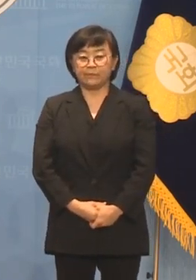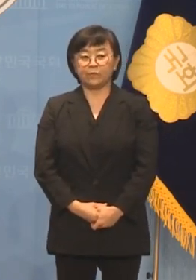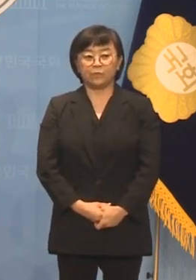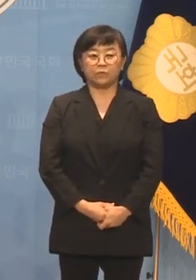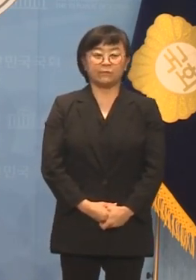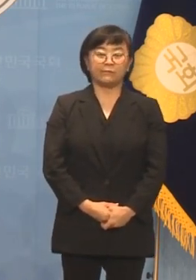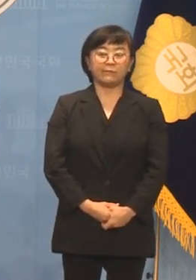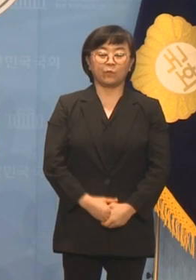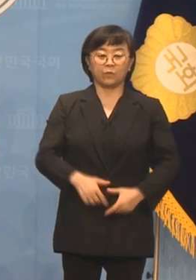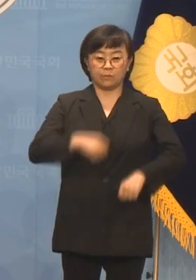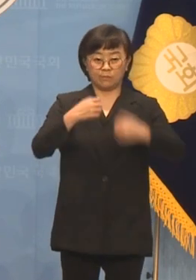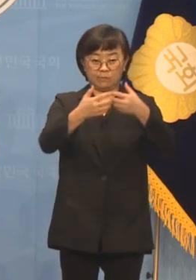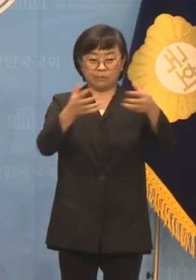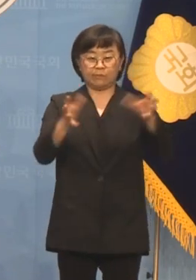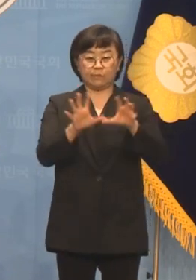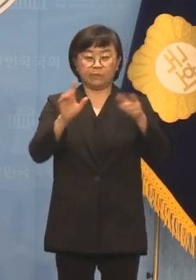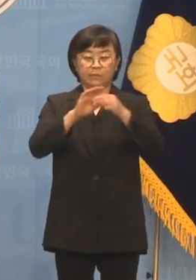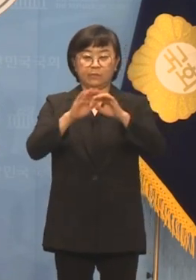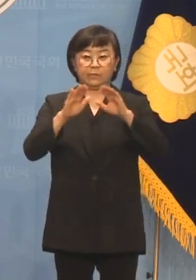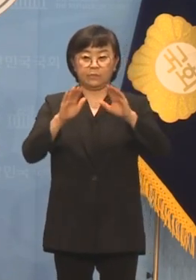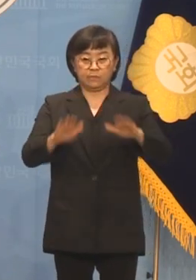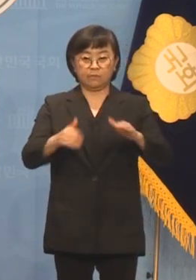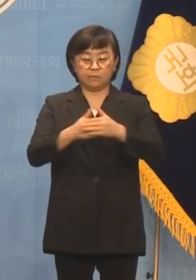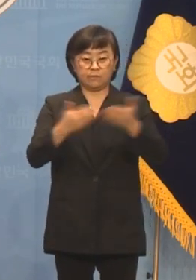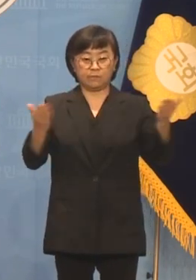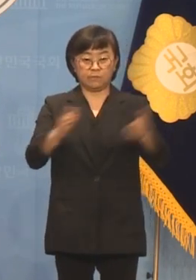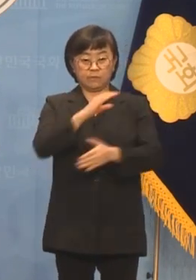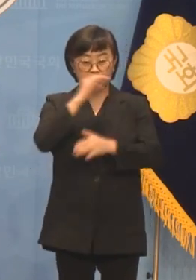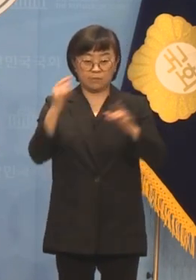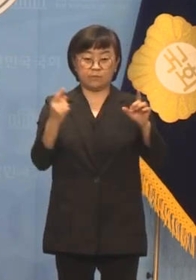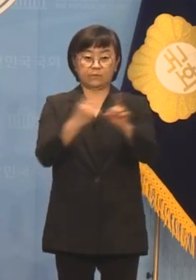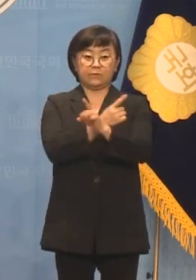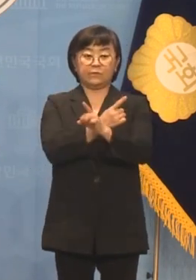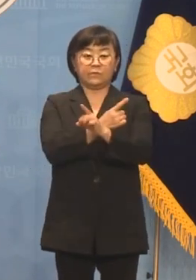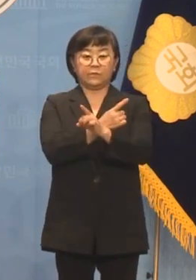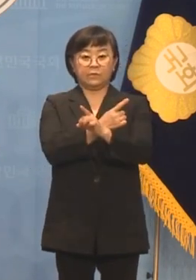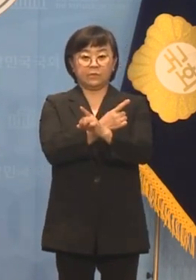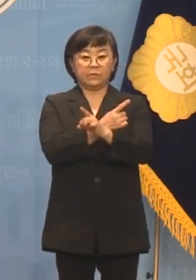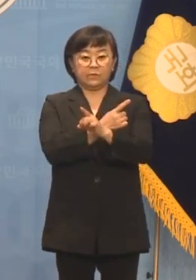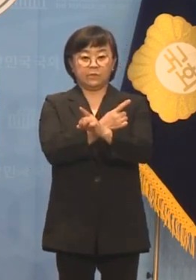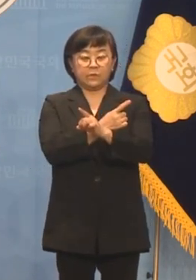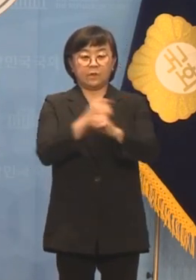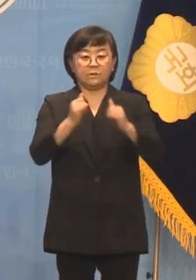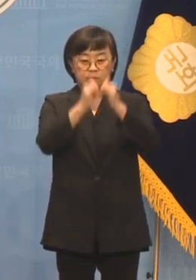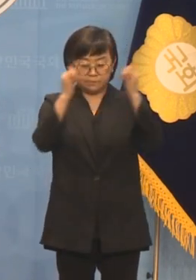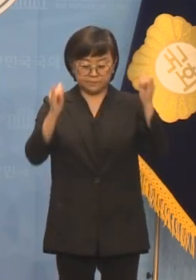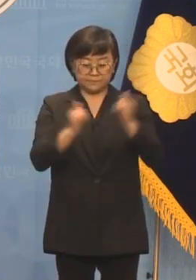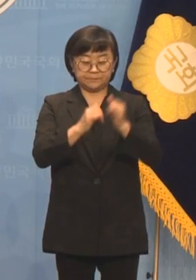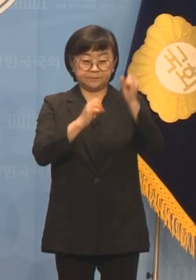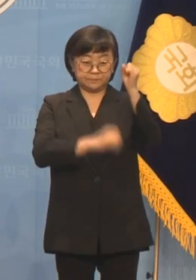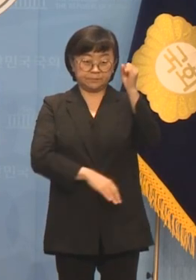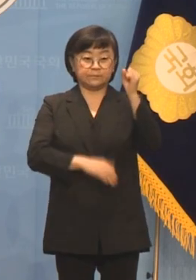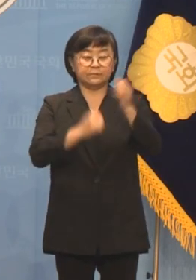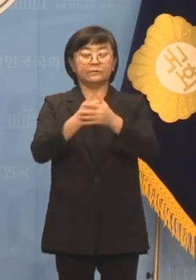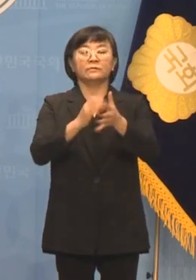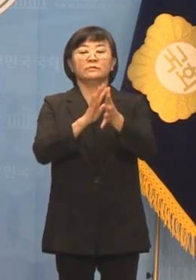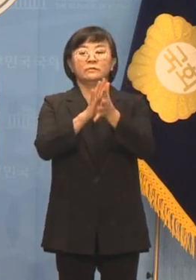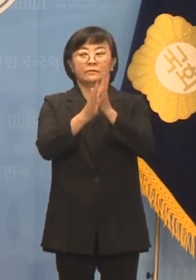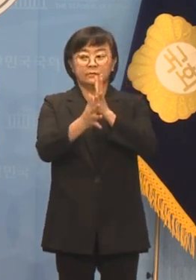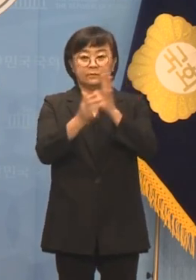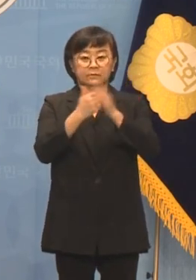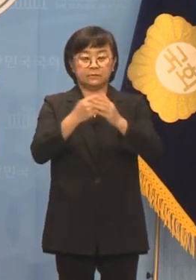정의당은 이번 일을 바로잡는 것이 사회의 상식적 질서와